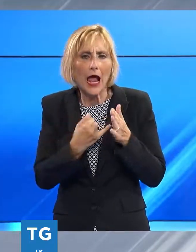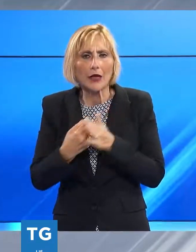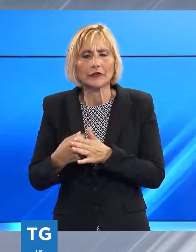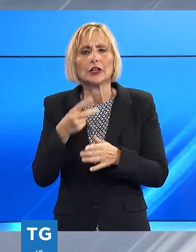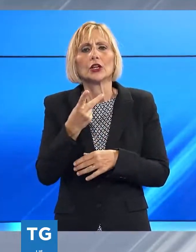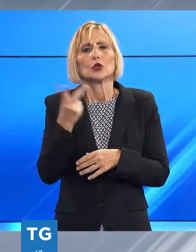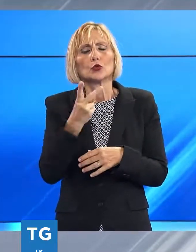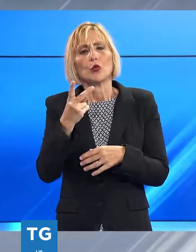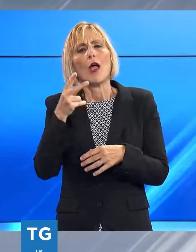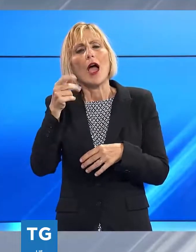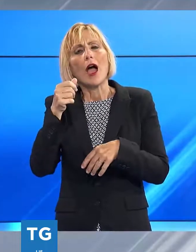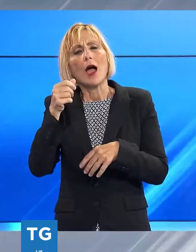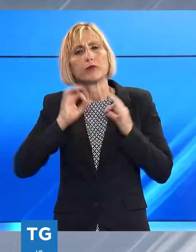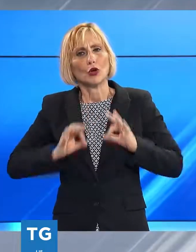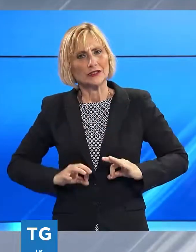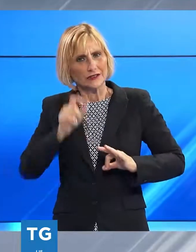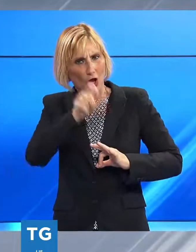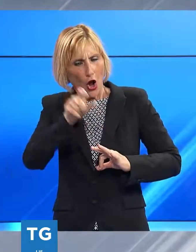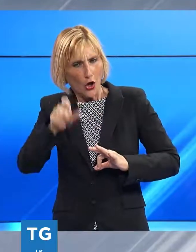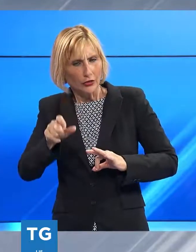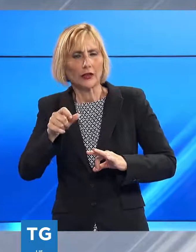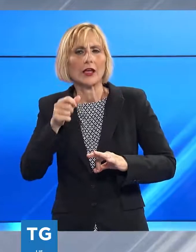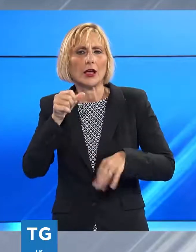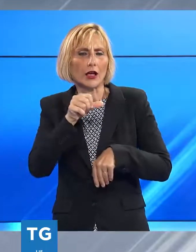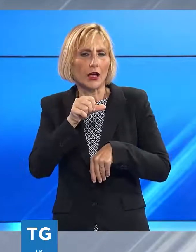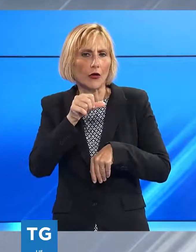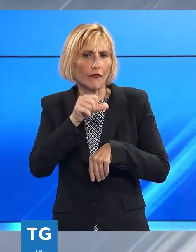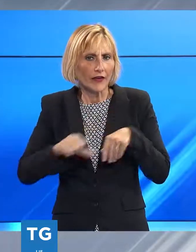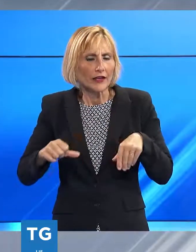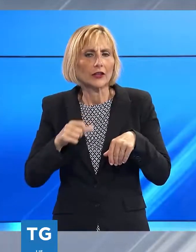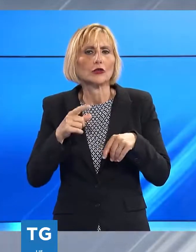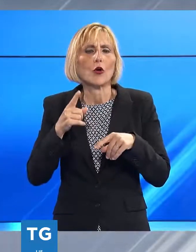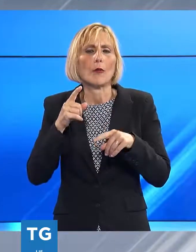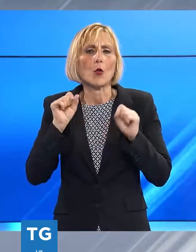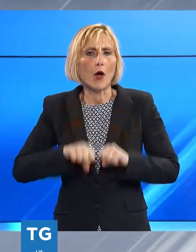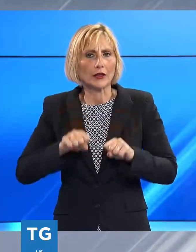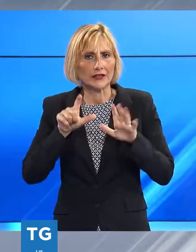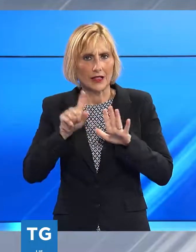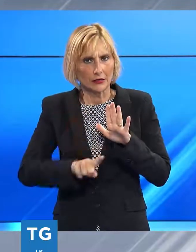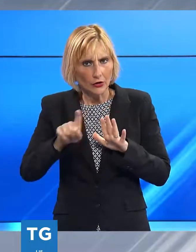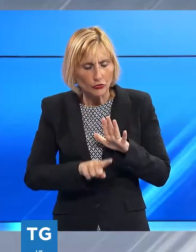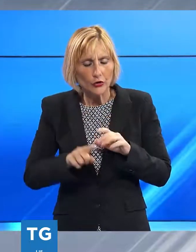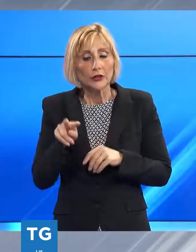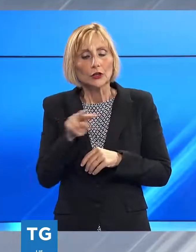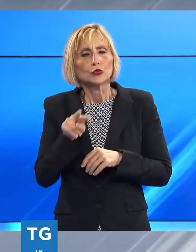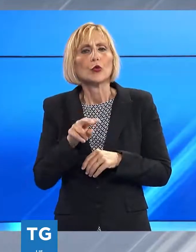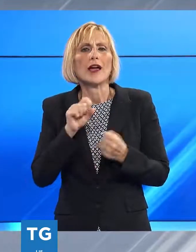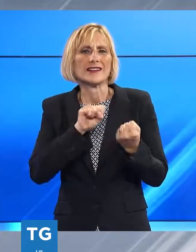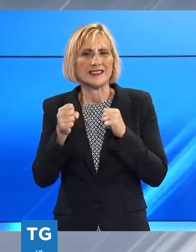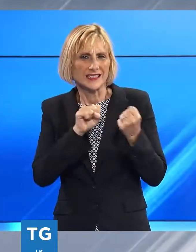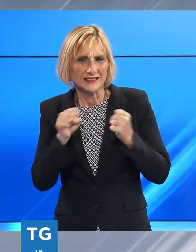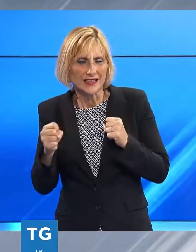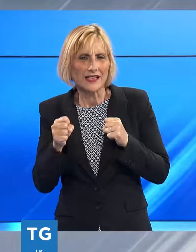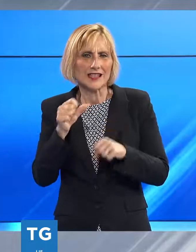giudicate guaribili in sette giorni. I due sono stati arrestati con le accuse di resistenza, violenza e lesioni a pubblico